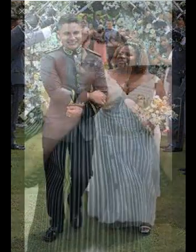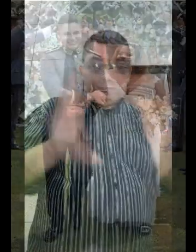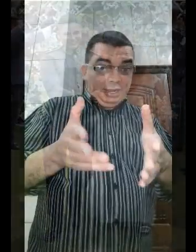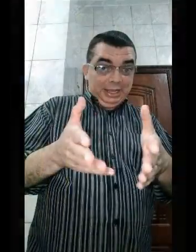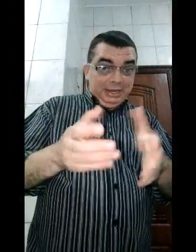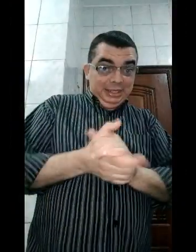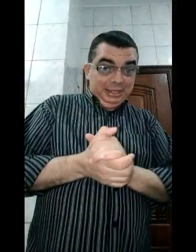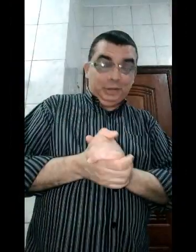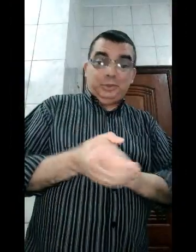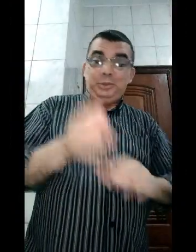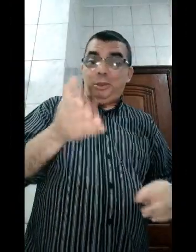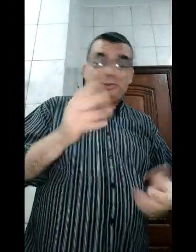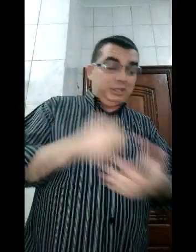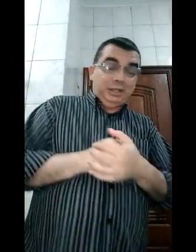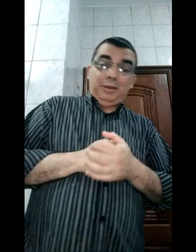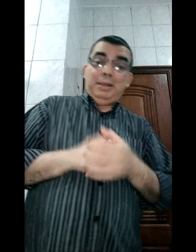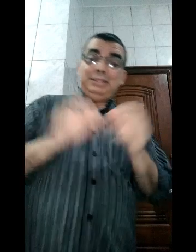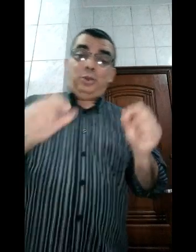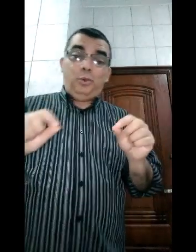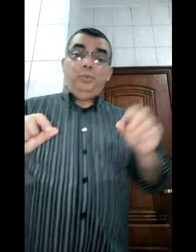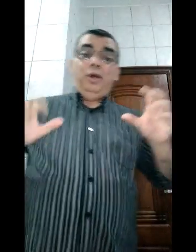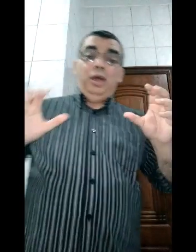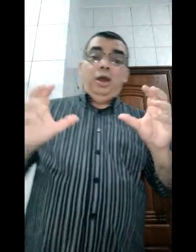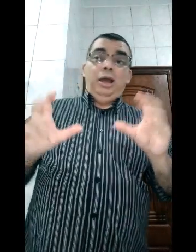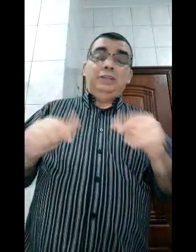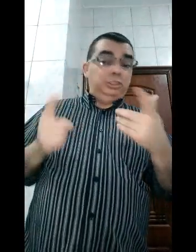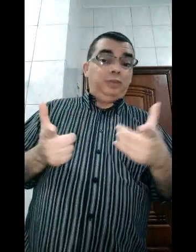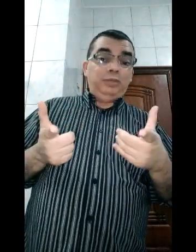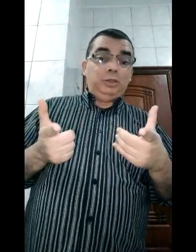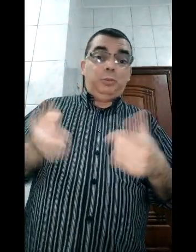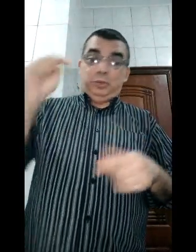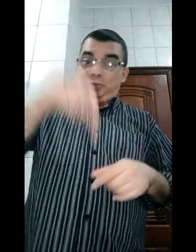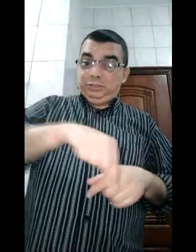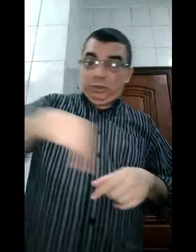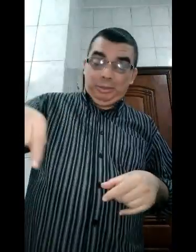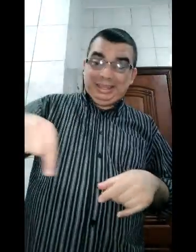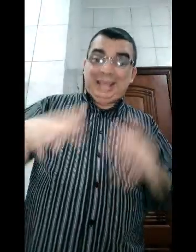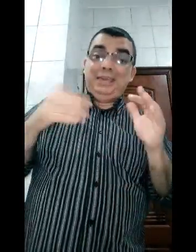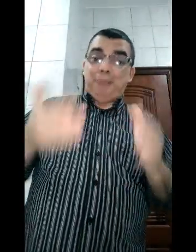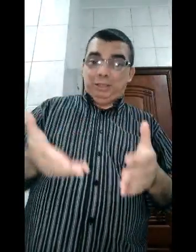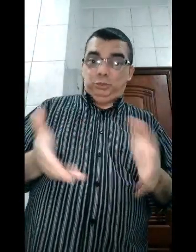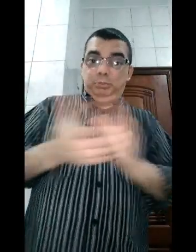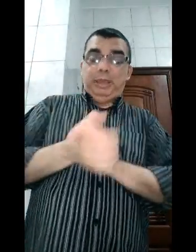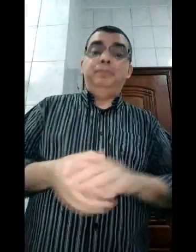Fala galerinha, tranquilo? Maurício aqui da farmácia com... A gente vai conversar um pouquinho e você vai comentar aqui embaixo. Bem,